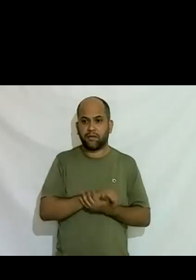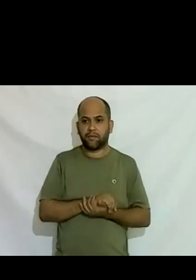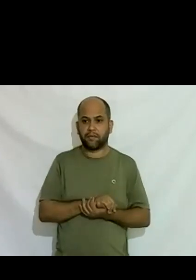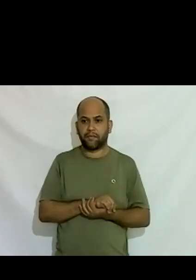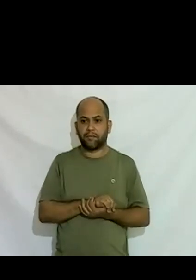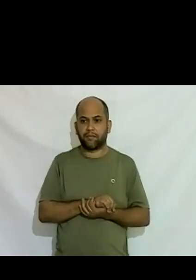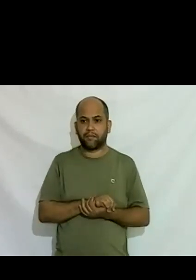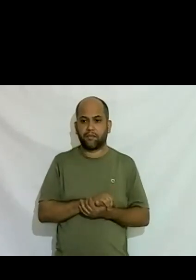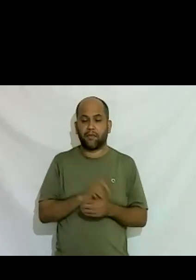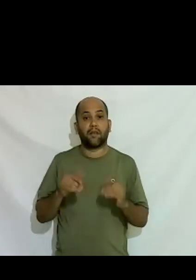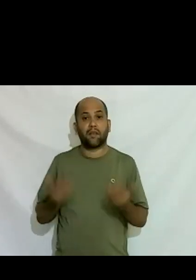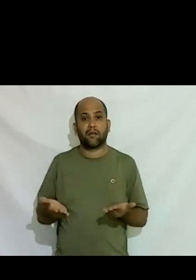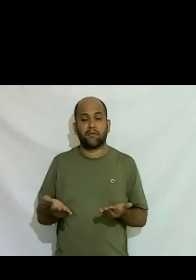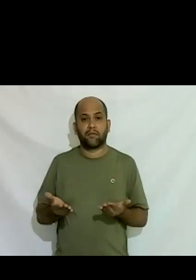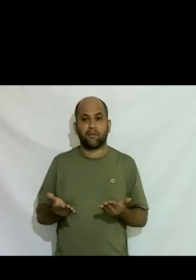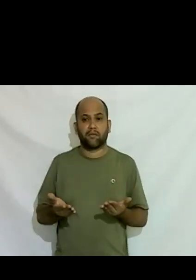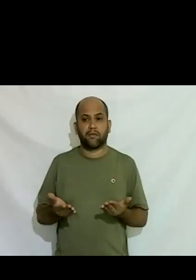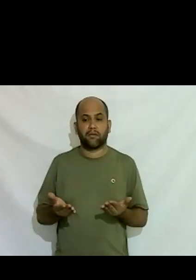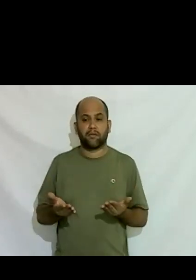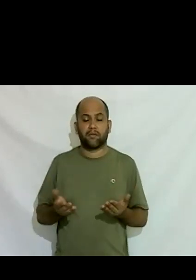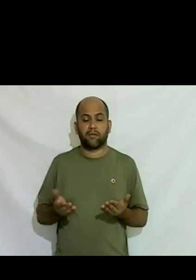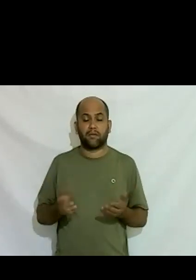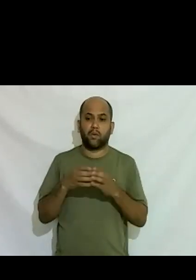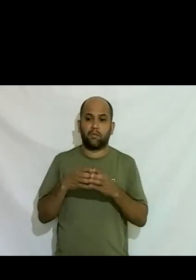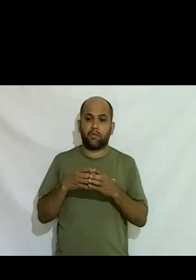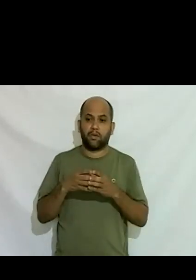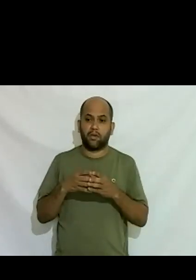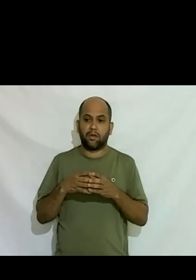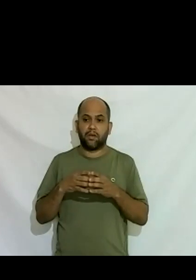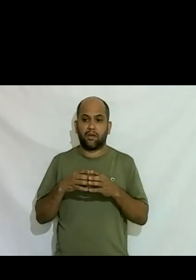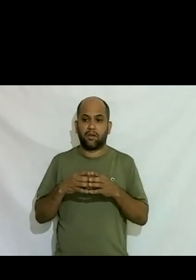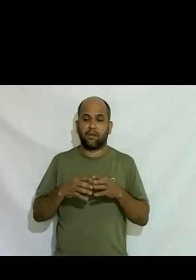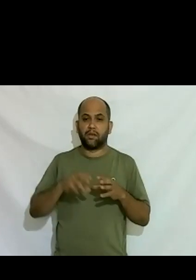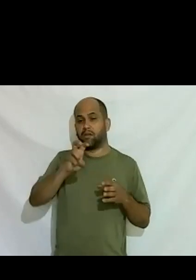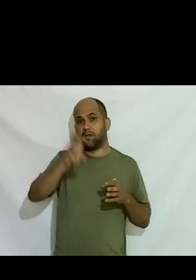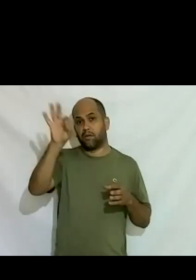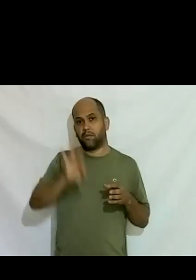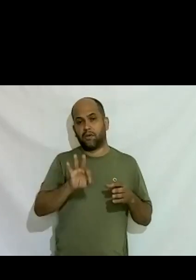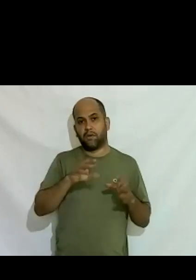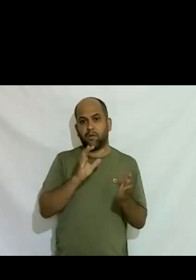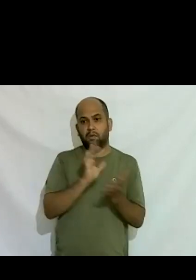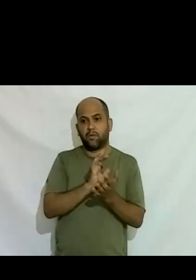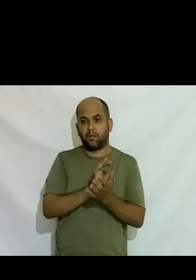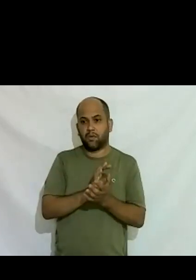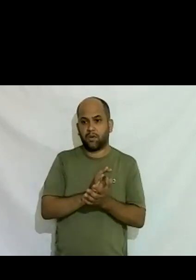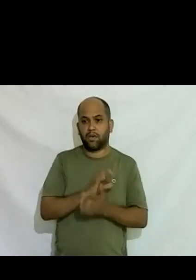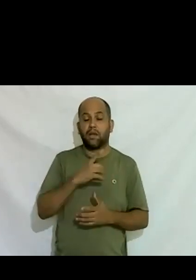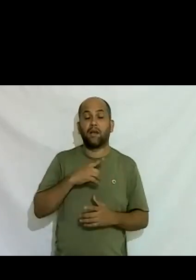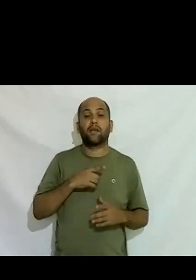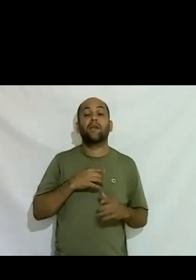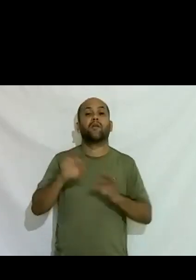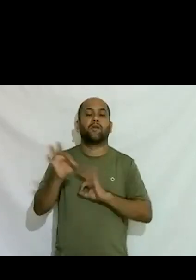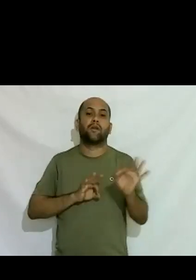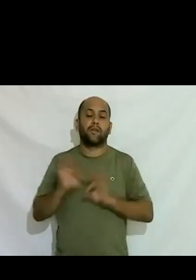então esse grupo privilegiado de 5% da população é quem comanda o país